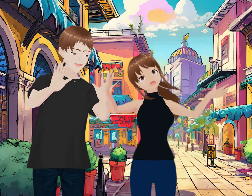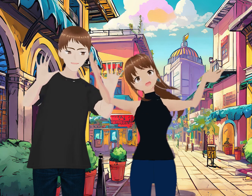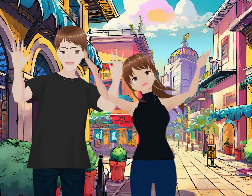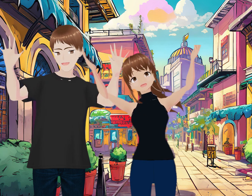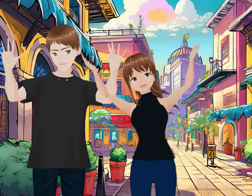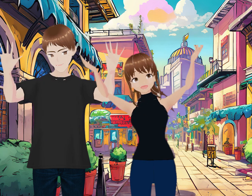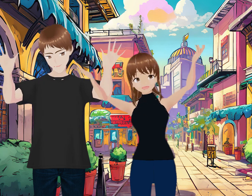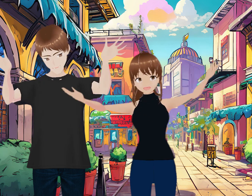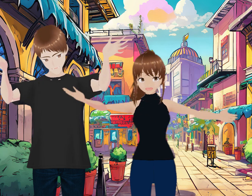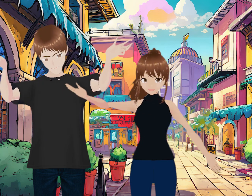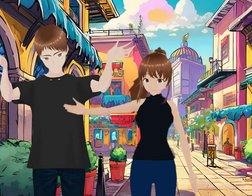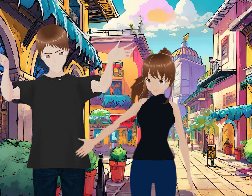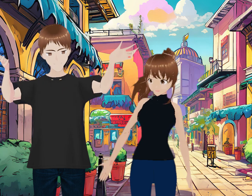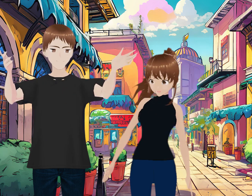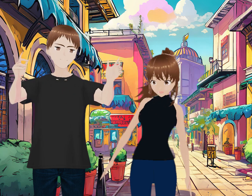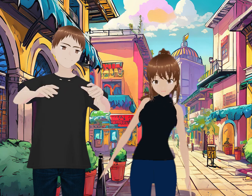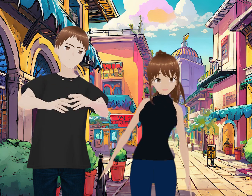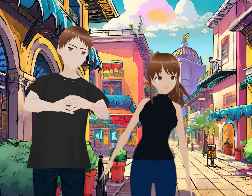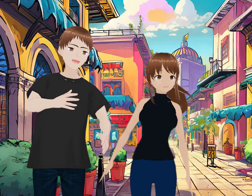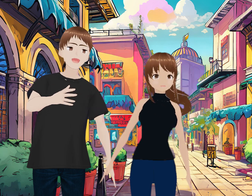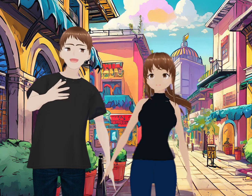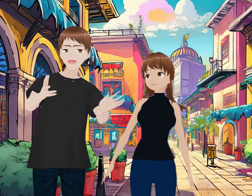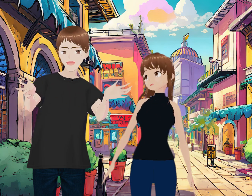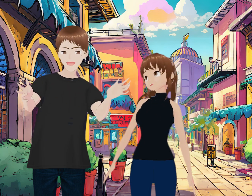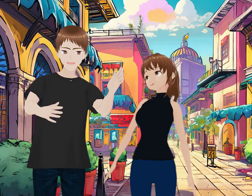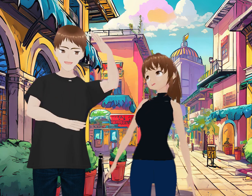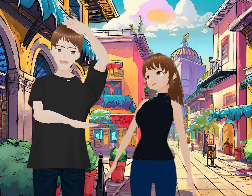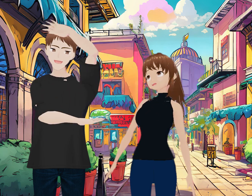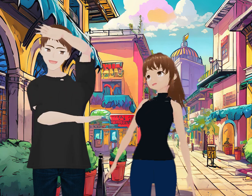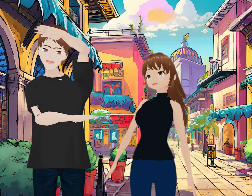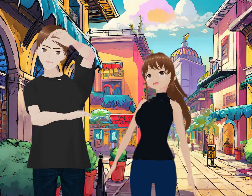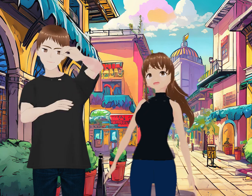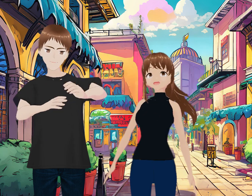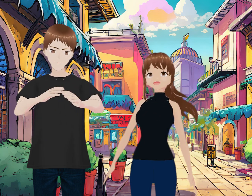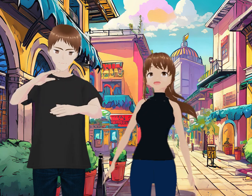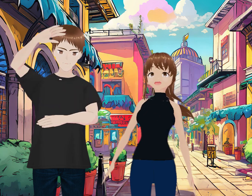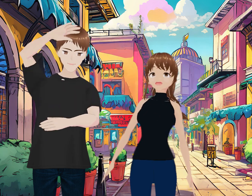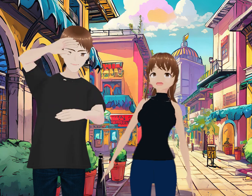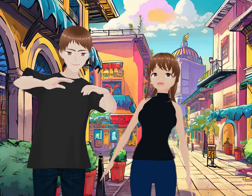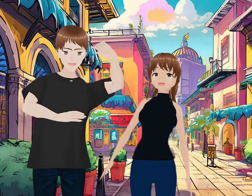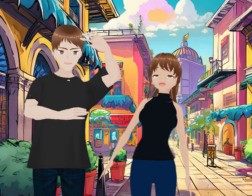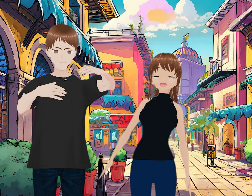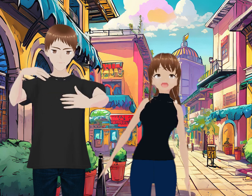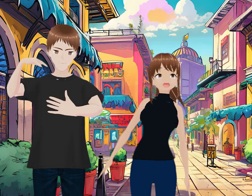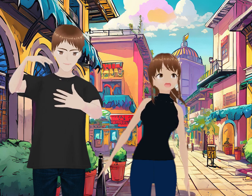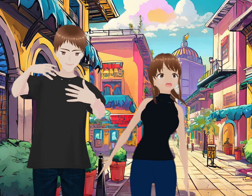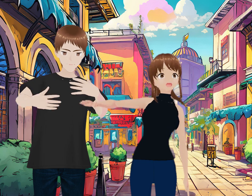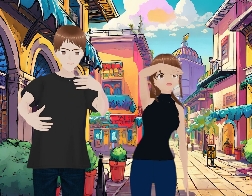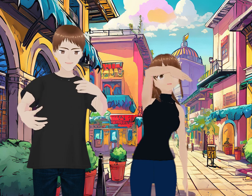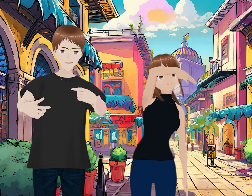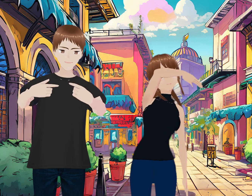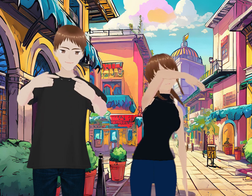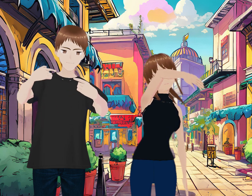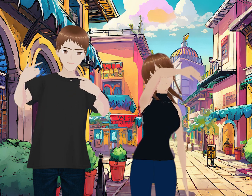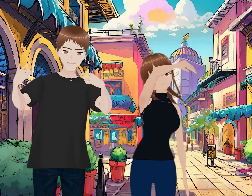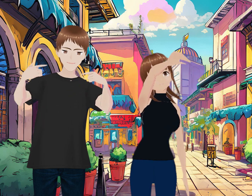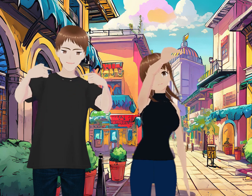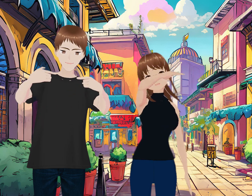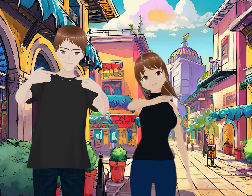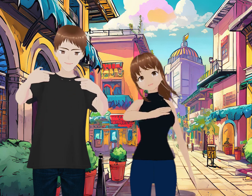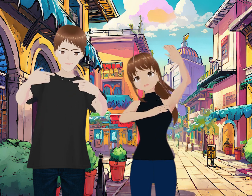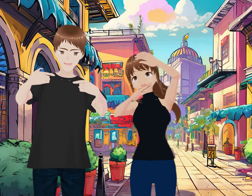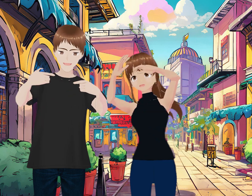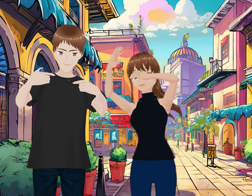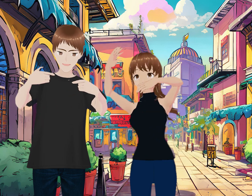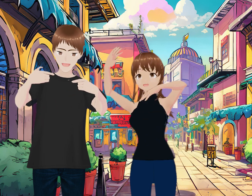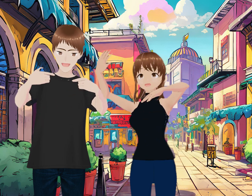los Jensis, y bueno. conocen en la Generación Z, señoras y Exactamente, Z, espérame, ¿cómo es aquí? No sé. Ay, me estoy descuadrando. Así como. Mira, se le ven